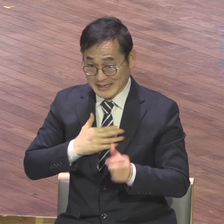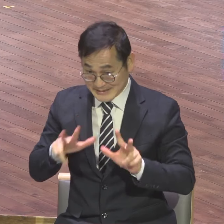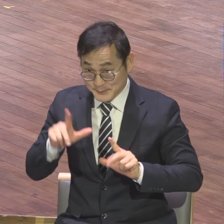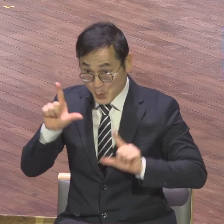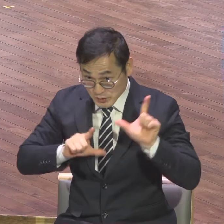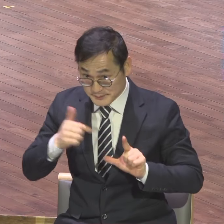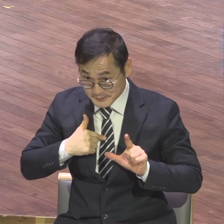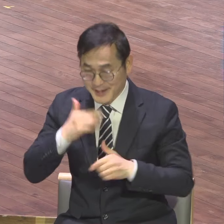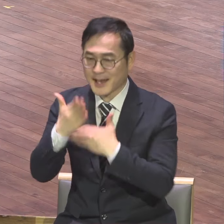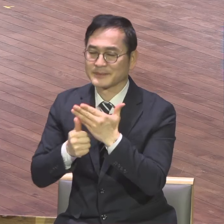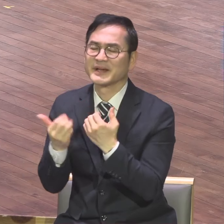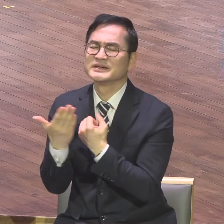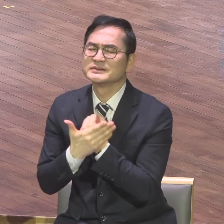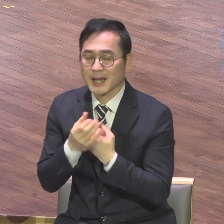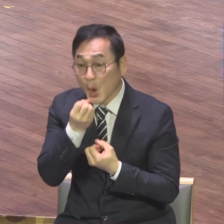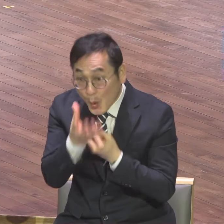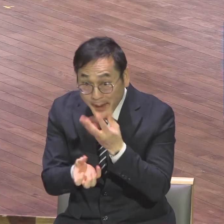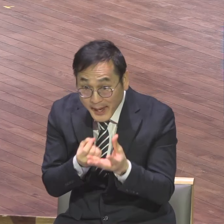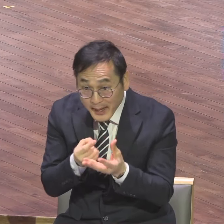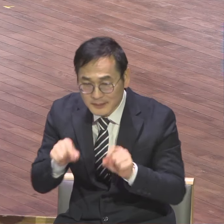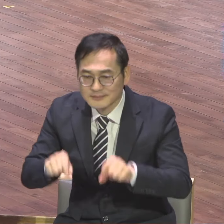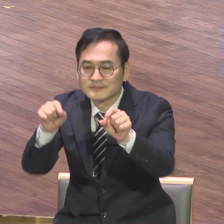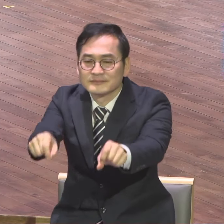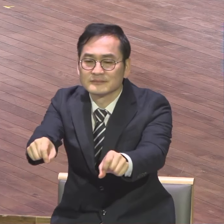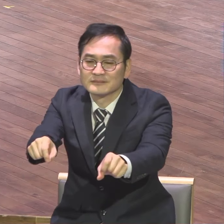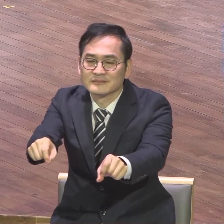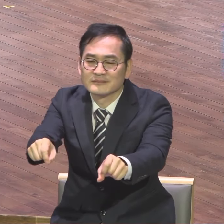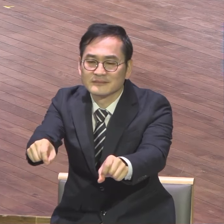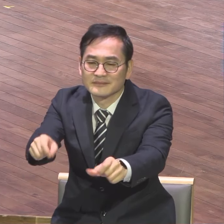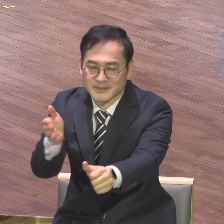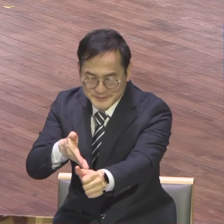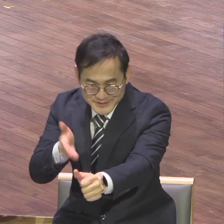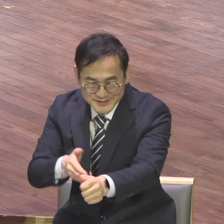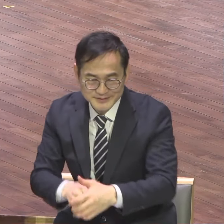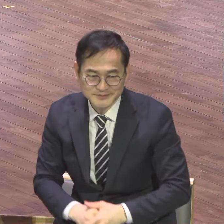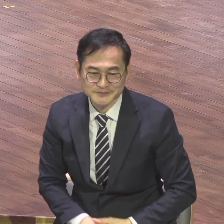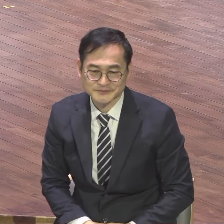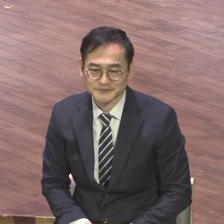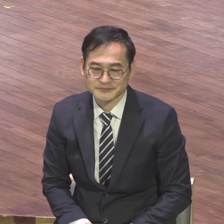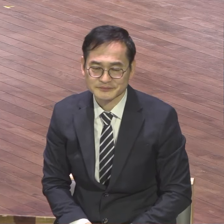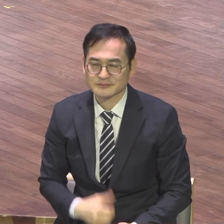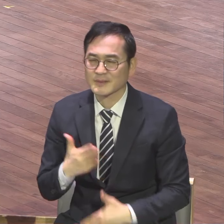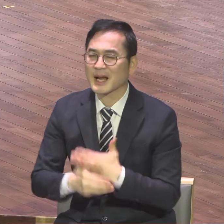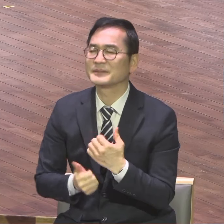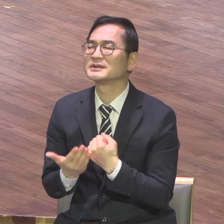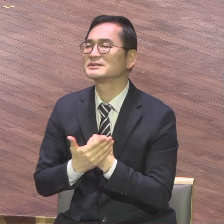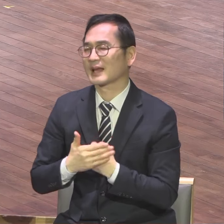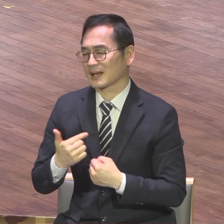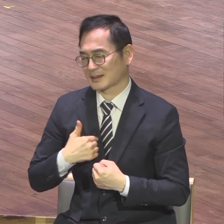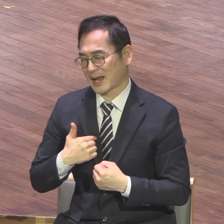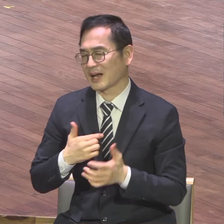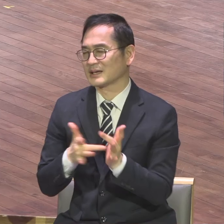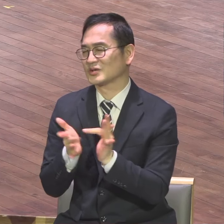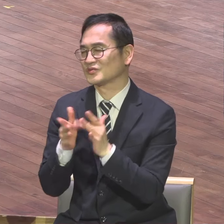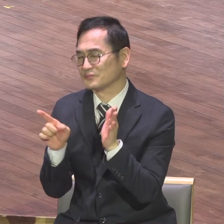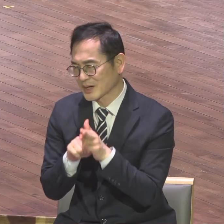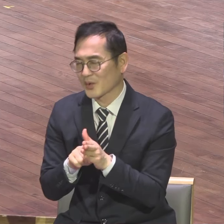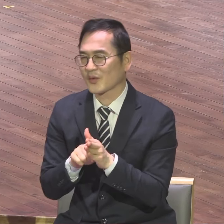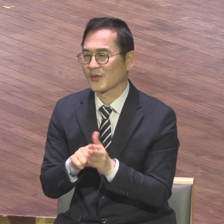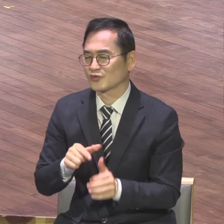영혼 속에 여러분 마음 속에 날마다 흘러나오기 바랍니다. 하나님의 은혜다. 오늘 말씀 통해 예언제 모든 성도들